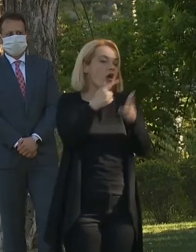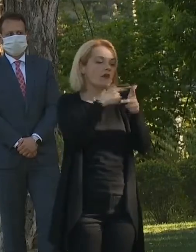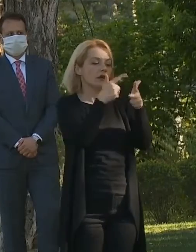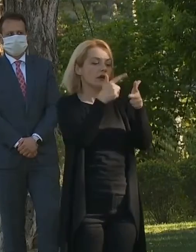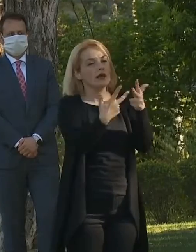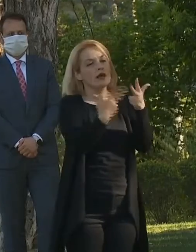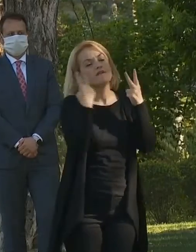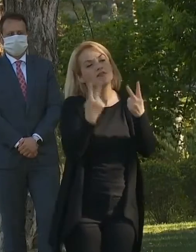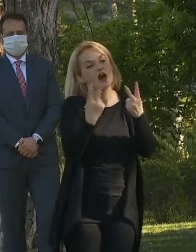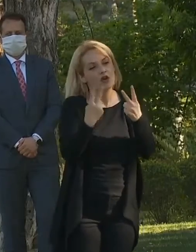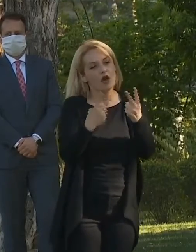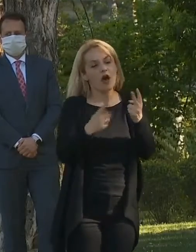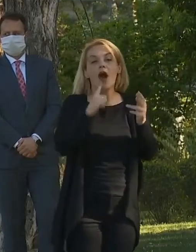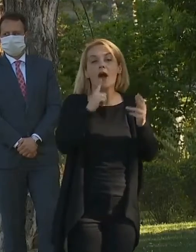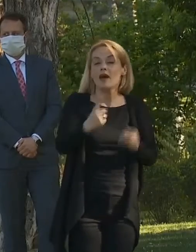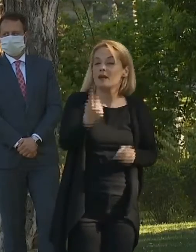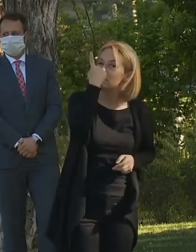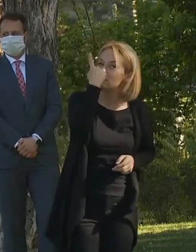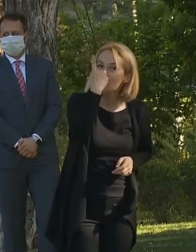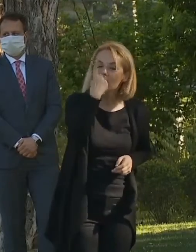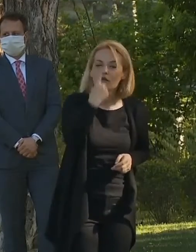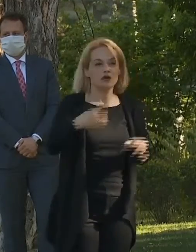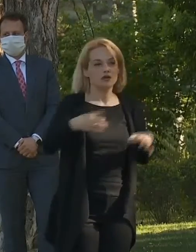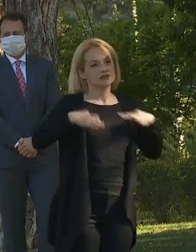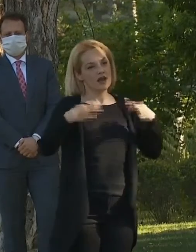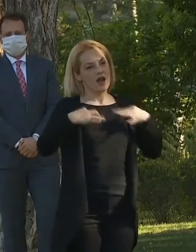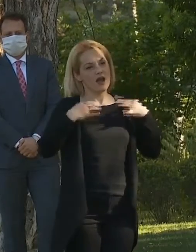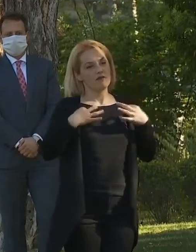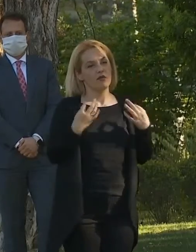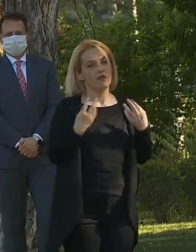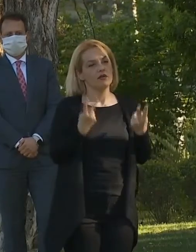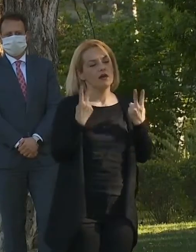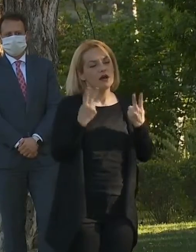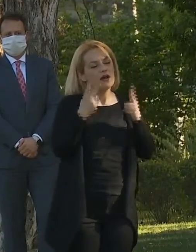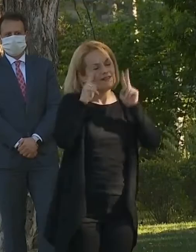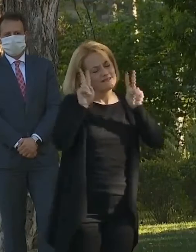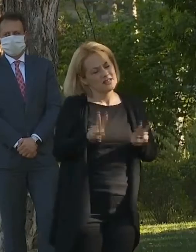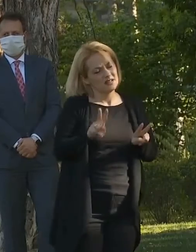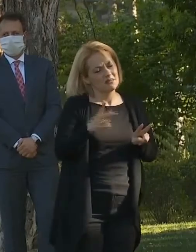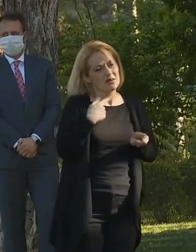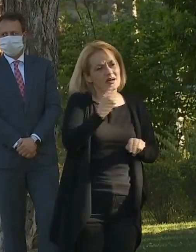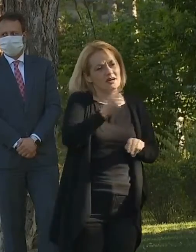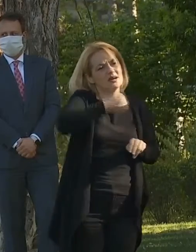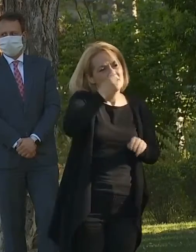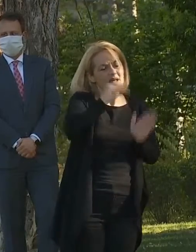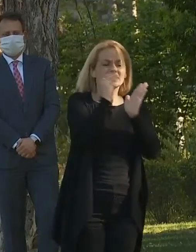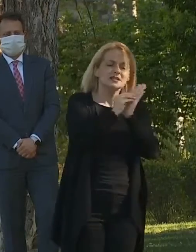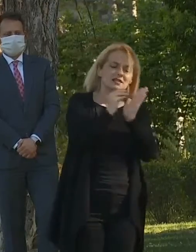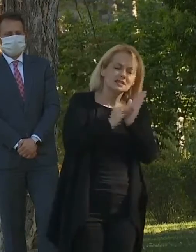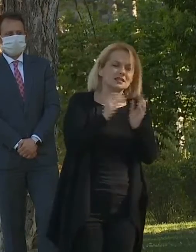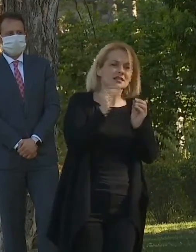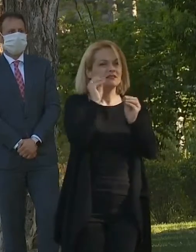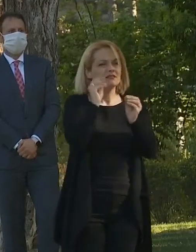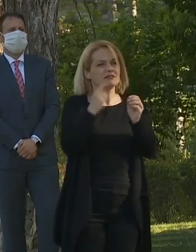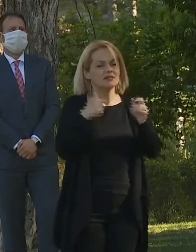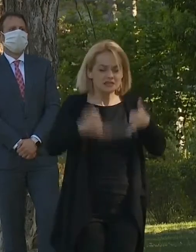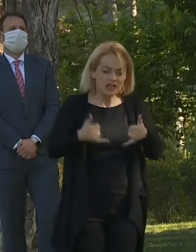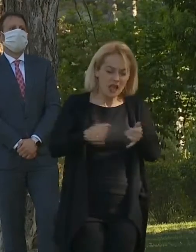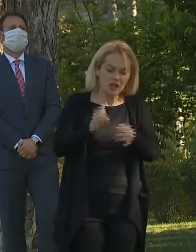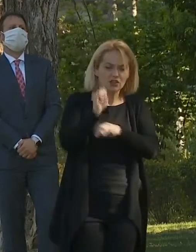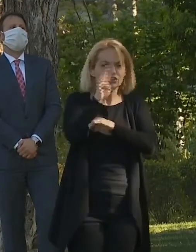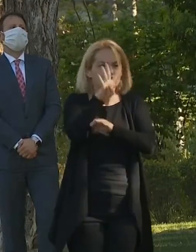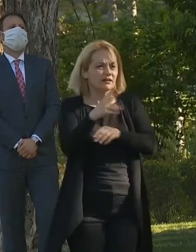момент не се важни, но прва и основна е здравјето на граѓаните. Но во вистинска смисла, јас нема да ли цитирам со дати, дали тоа ќе биде 14,